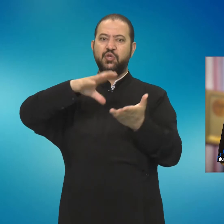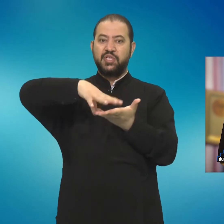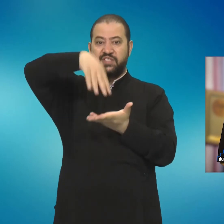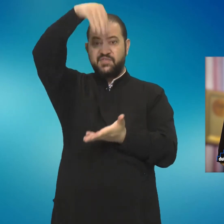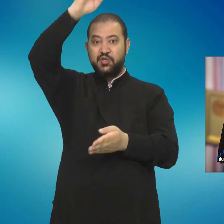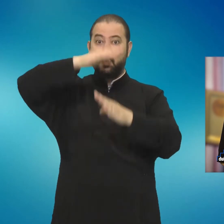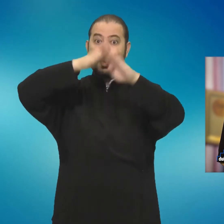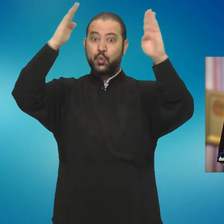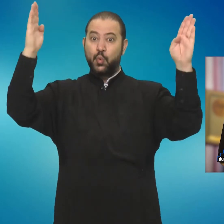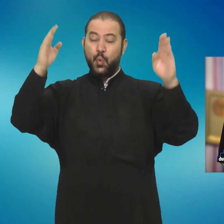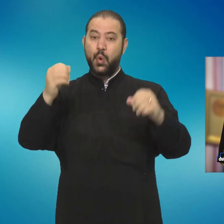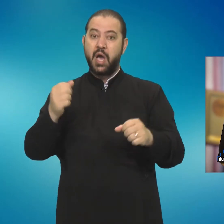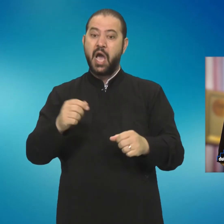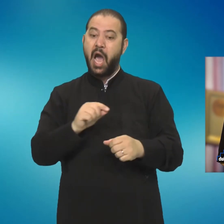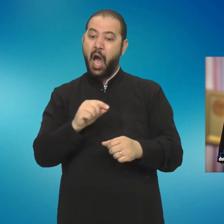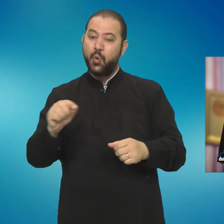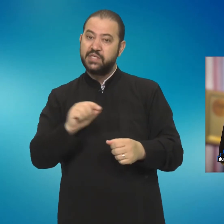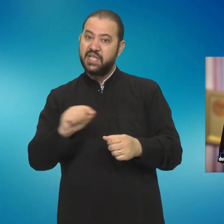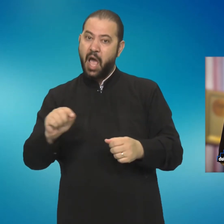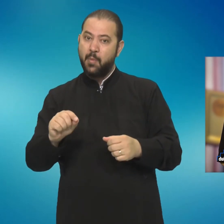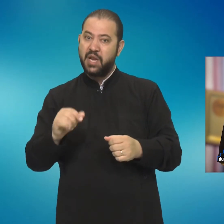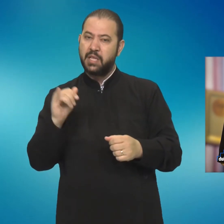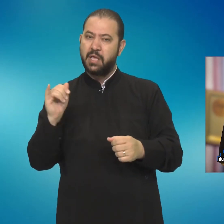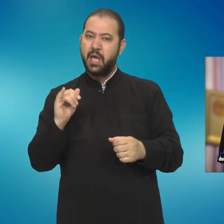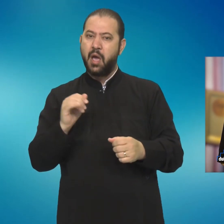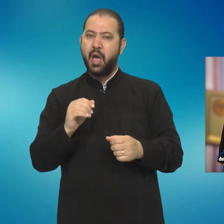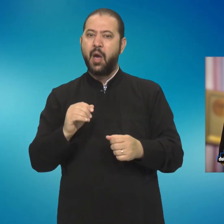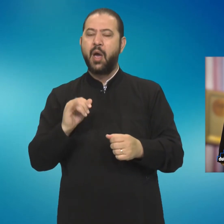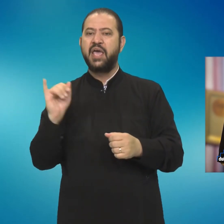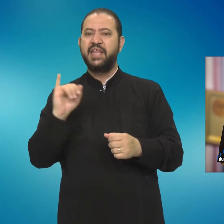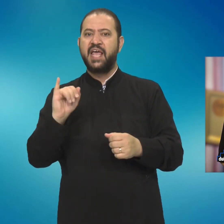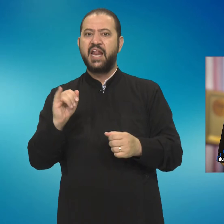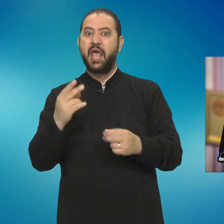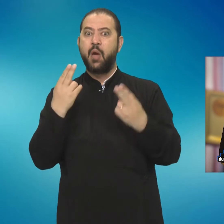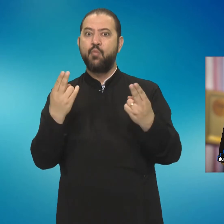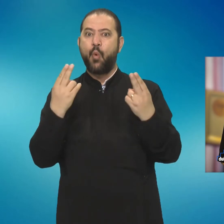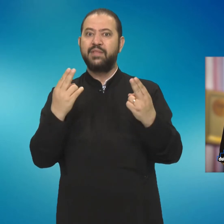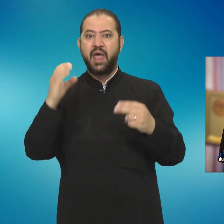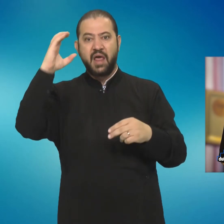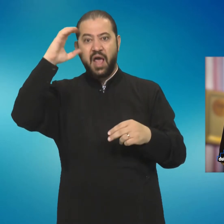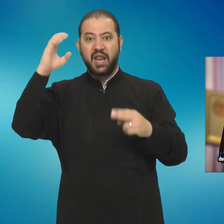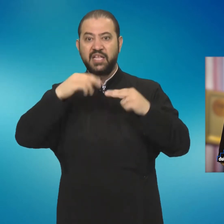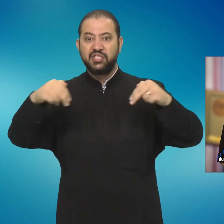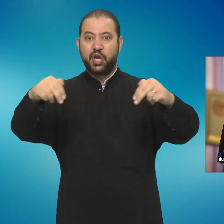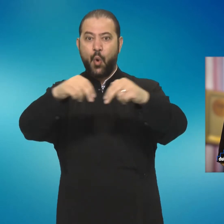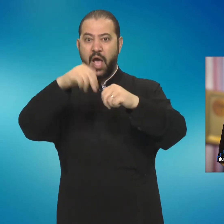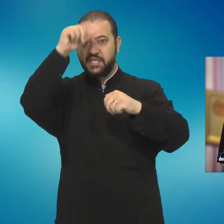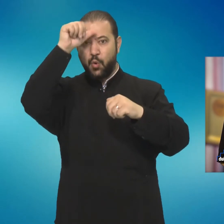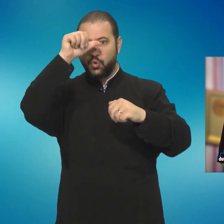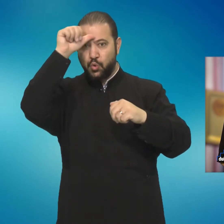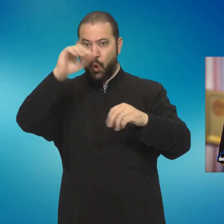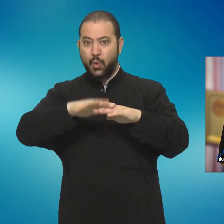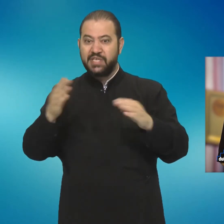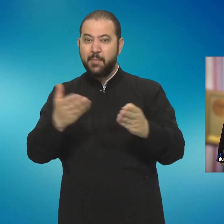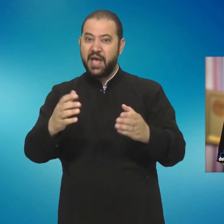stabilit câteva principii fundamentale ale credinței noastre, pe care le-au coagulat,